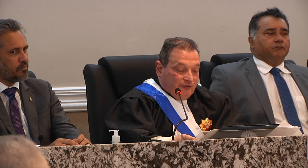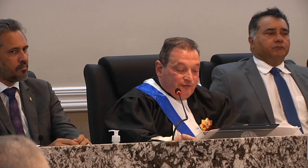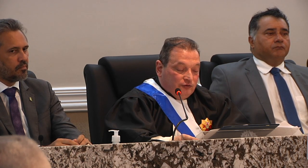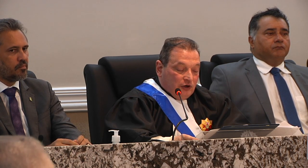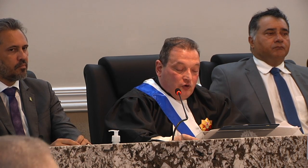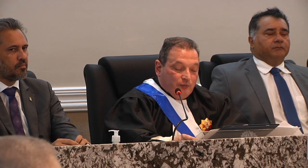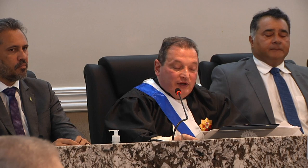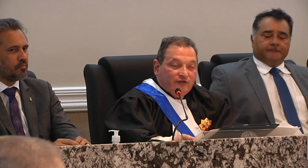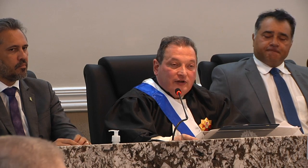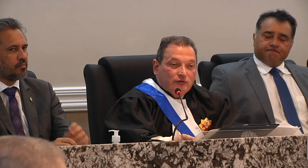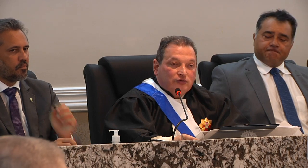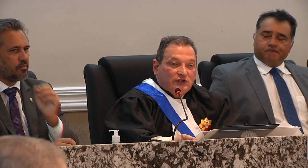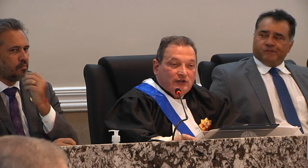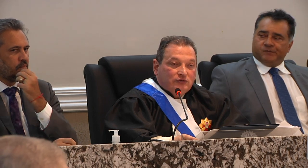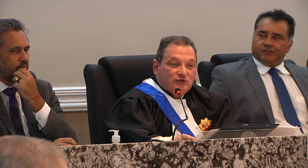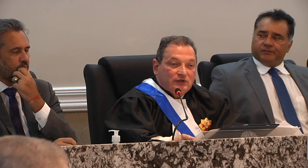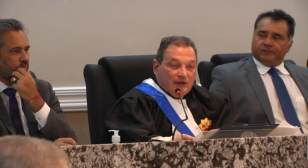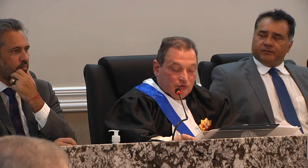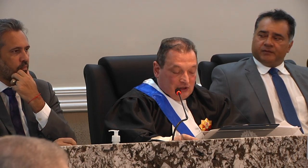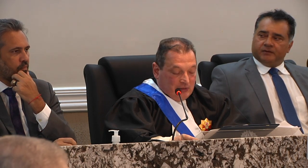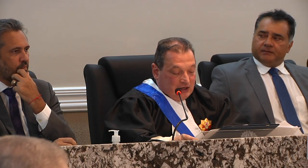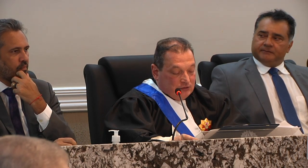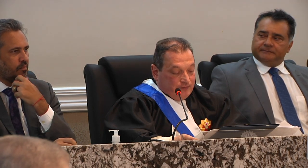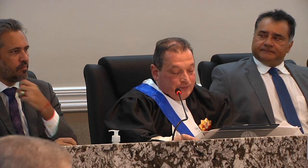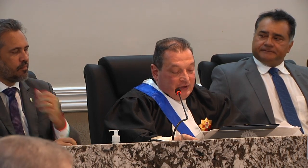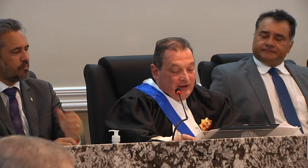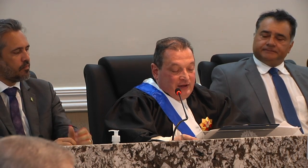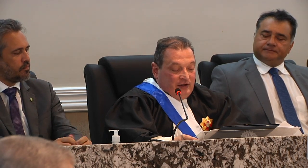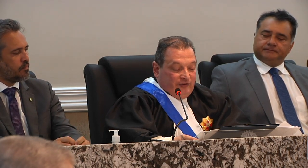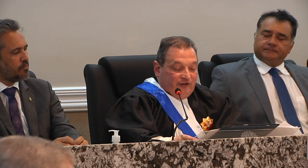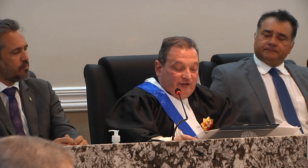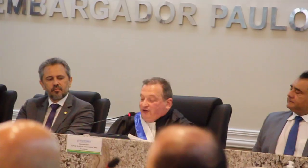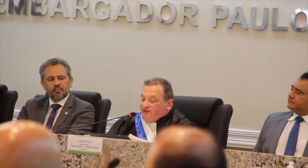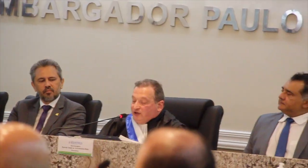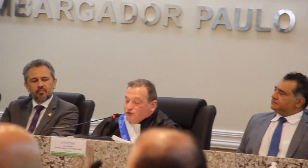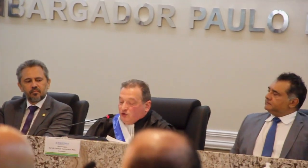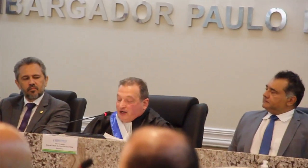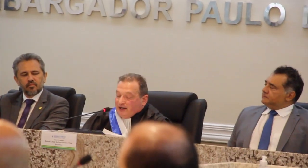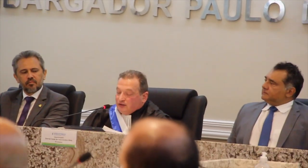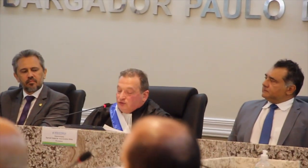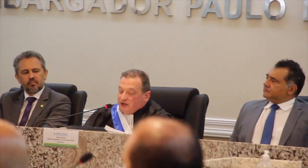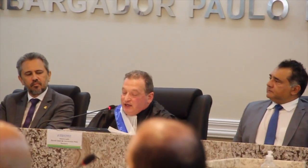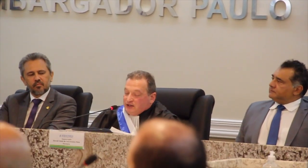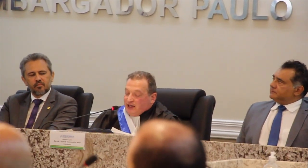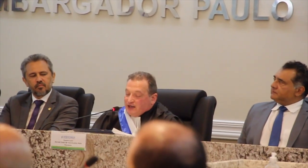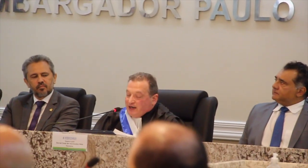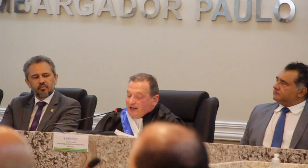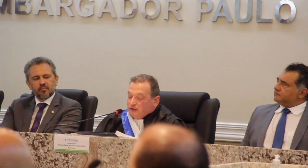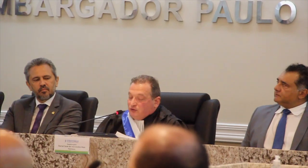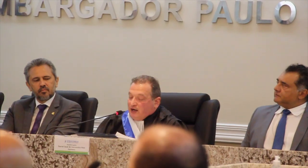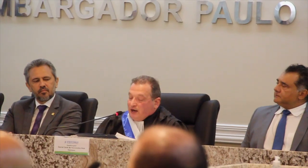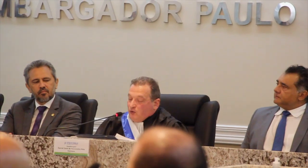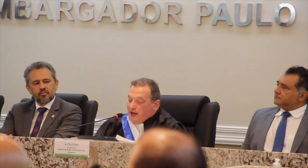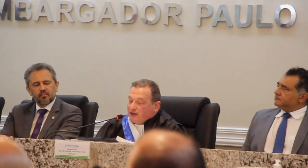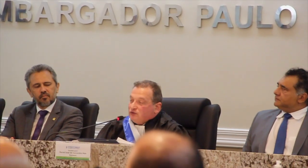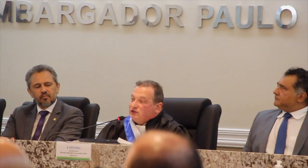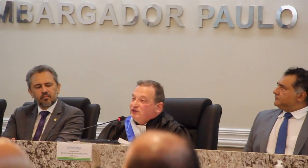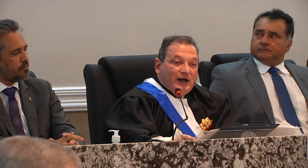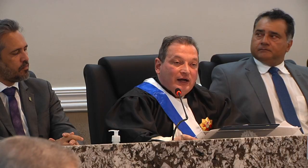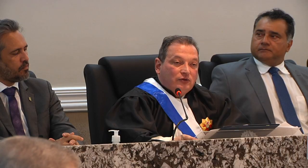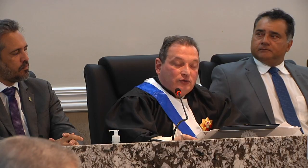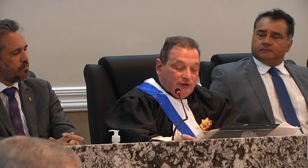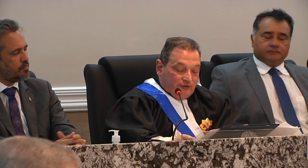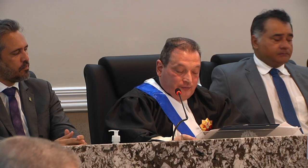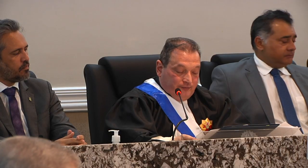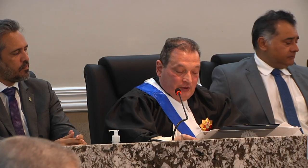da mais profunda compreensão do direito do trabalho se sente honrado em integrá-lo a quadro